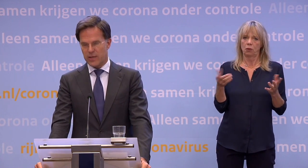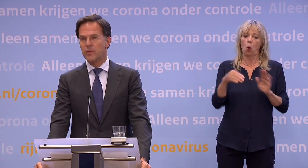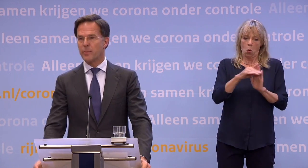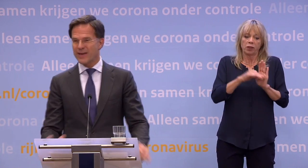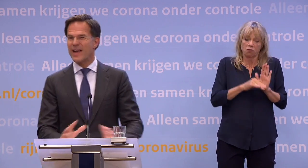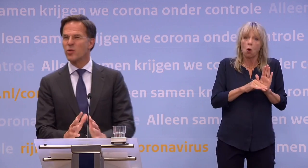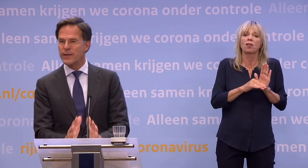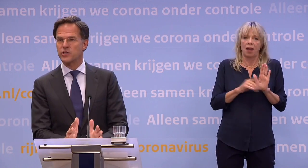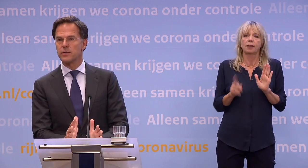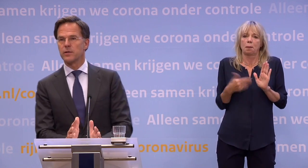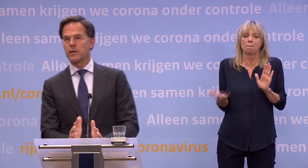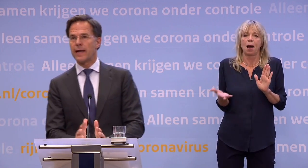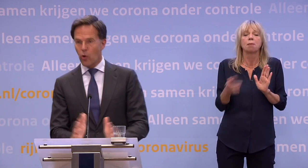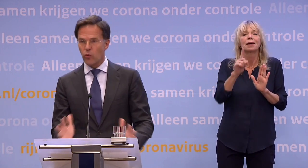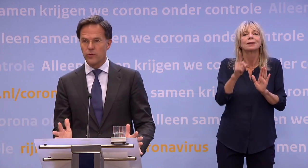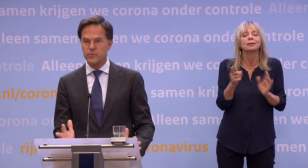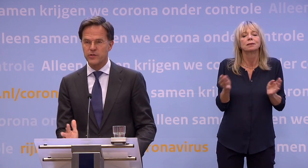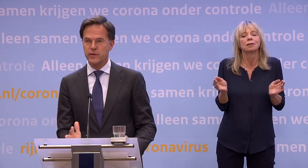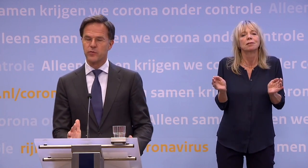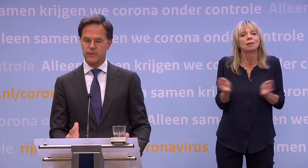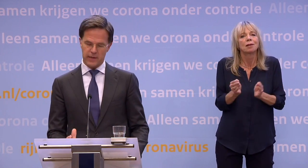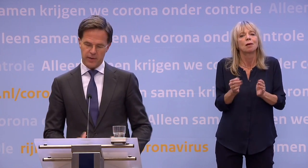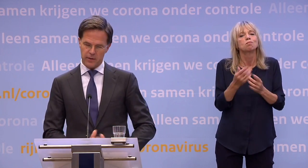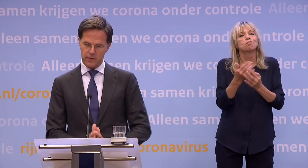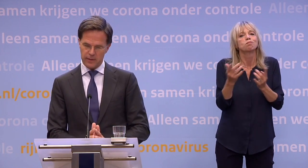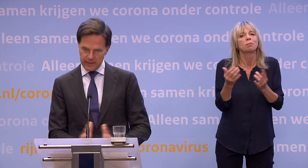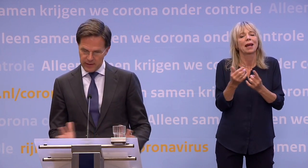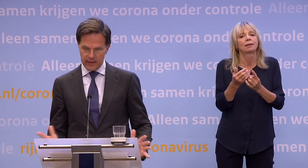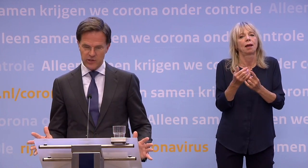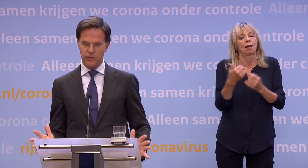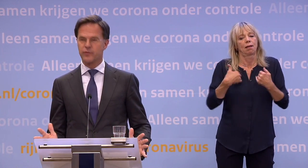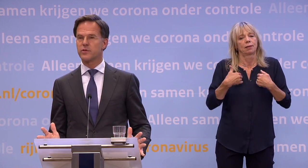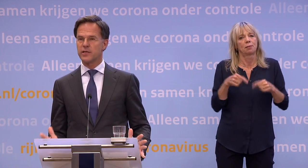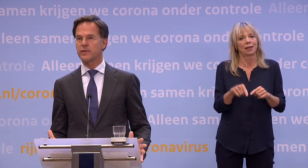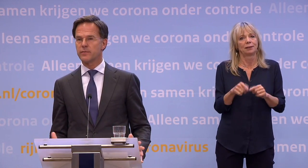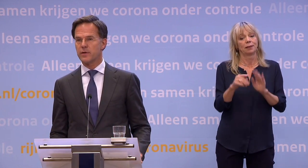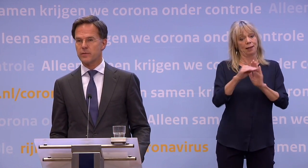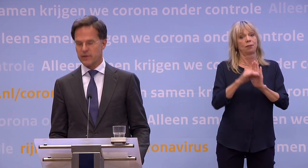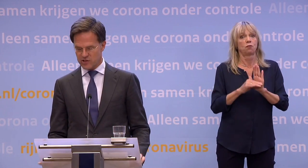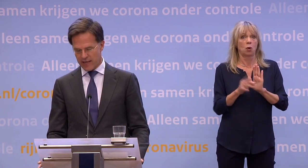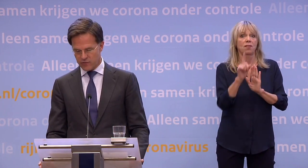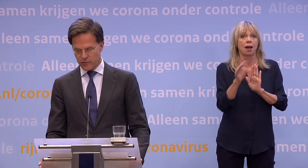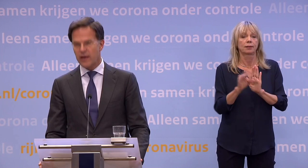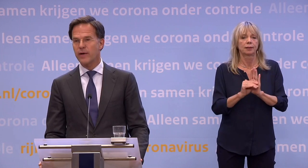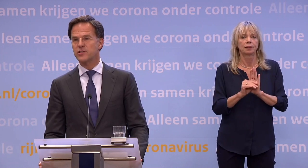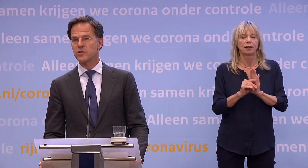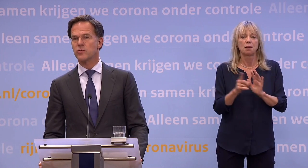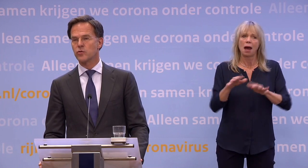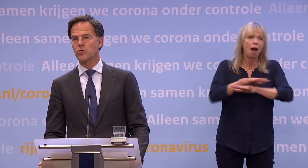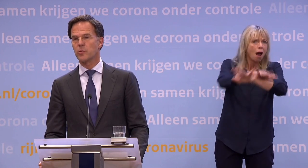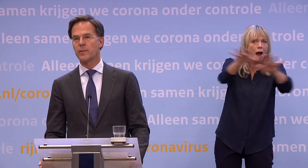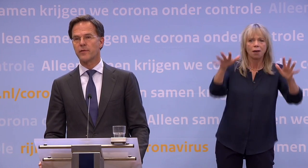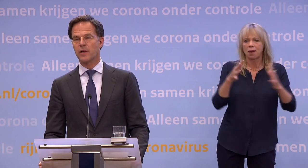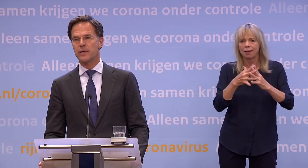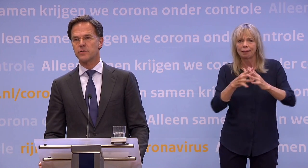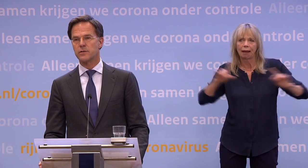Maar dan heb je een beperkt aantal mensen. En ook onder specifieke voorwaarden. Maar in de kerk zelf zingen, er zijn echt te veel aanwijzingen... ...dat